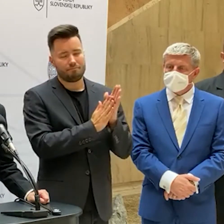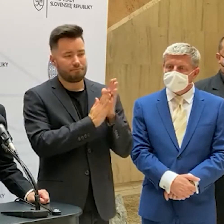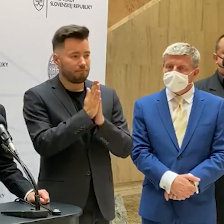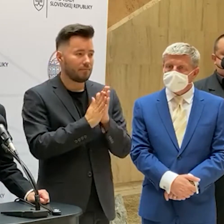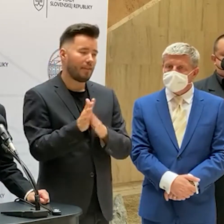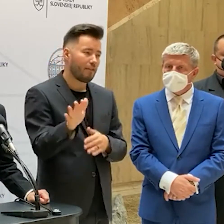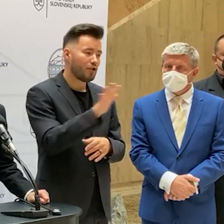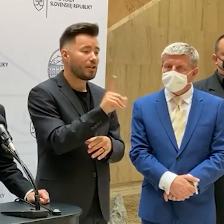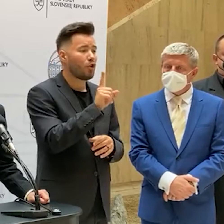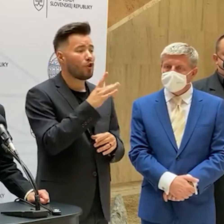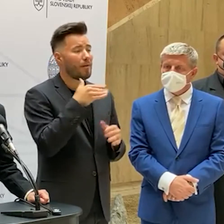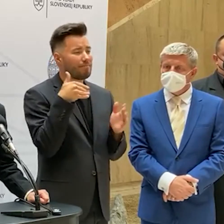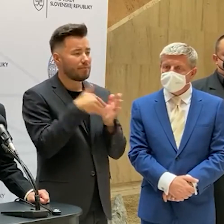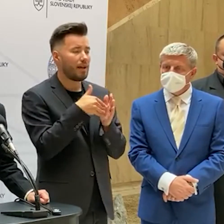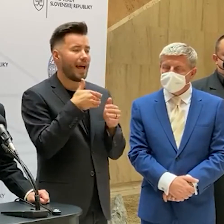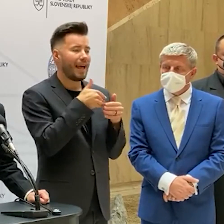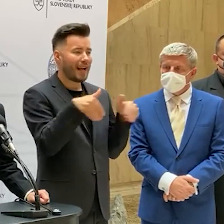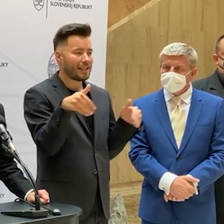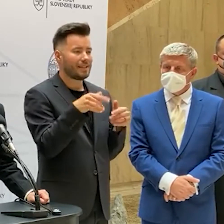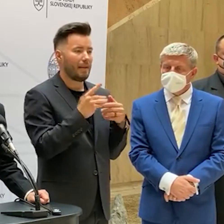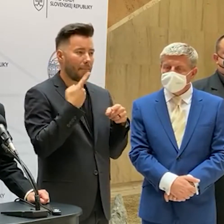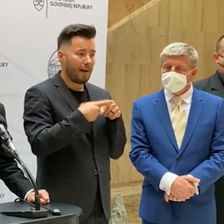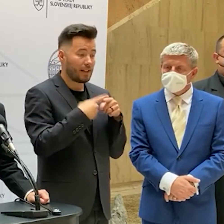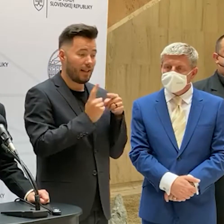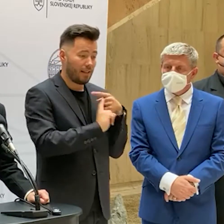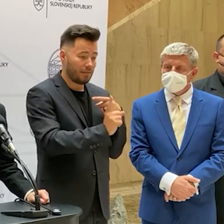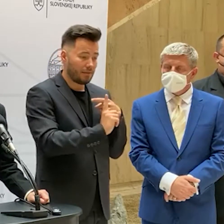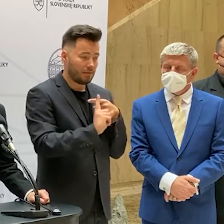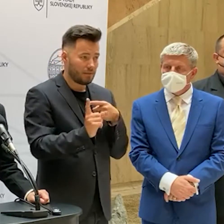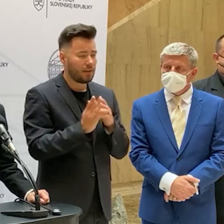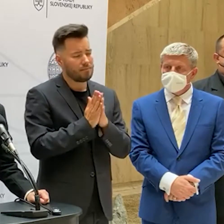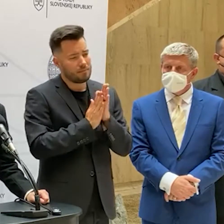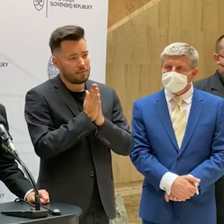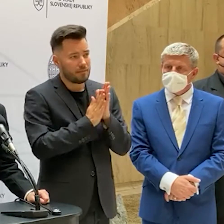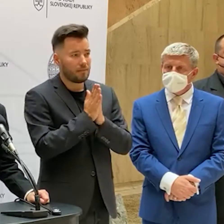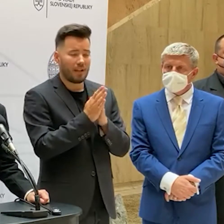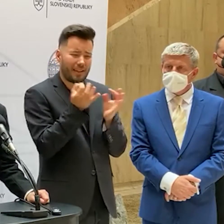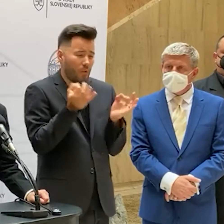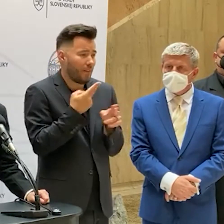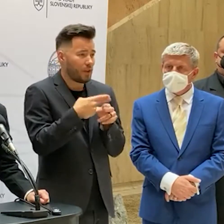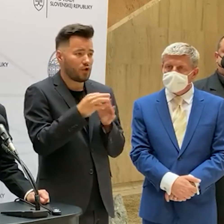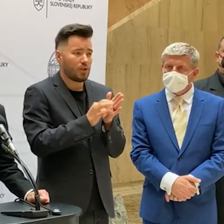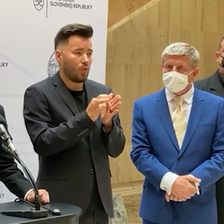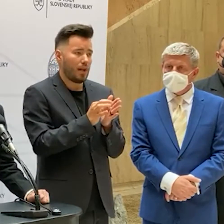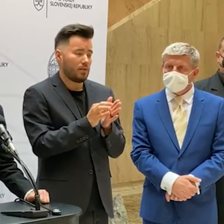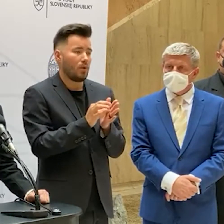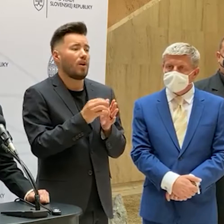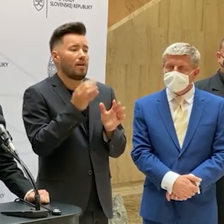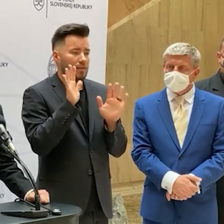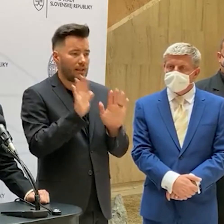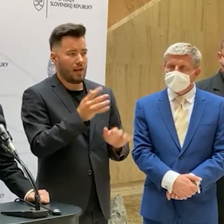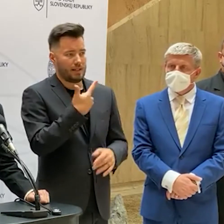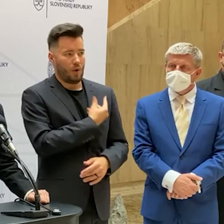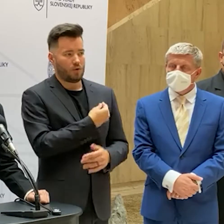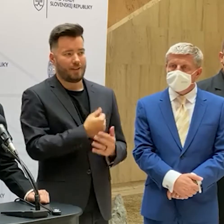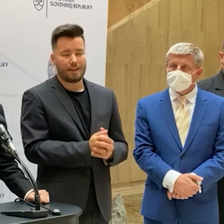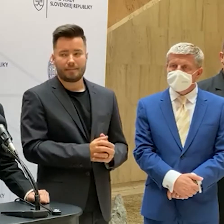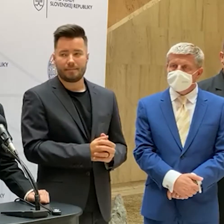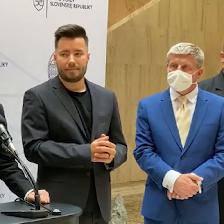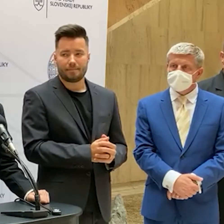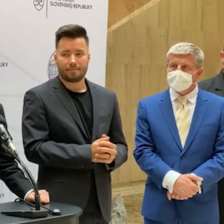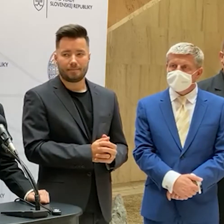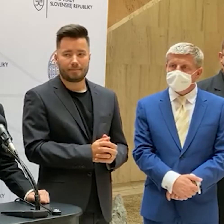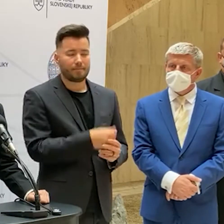pravidelne prechádzať cez hranice, aby si úplne jednoducho vyriešili situáciu tým, že sa jednoducho nechajú zaočkovať. A ak niekto bude napríklad